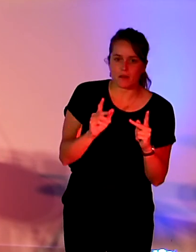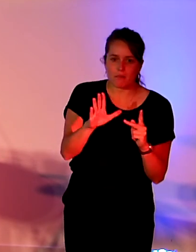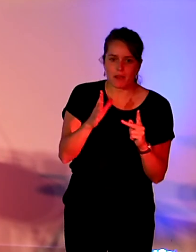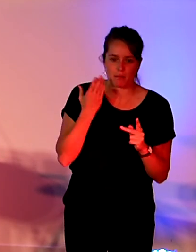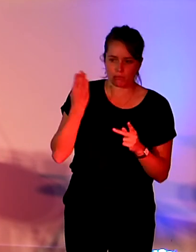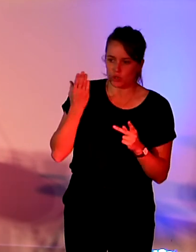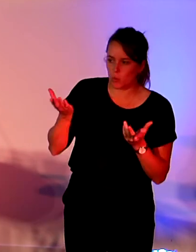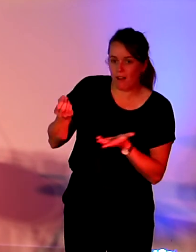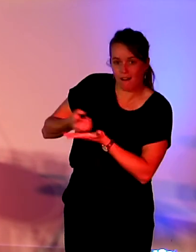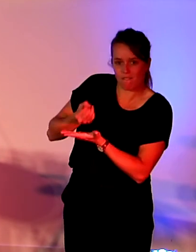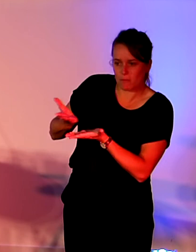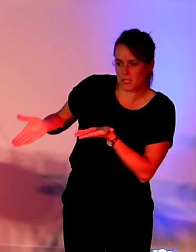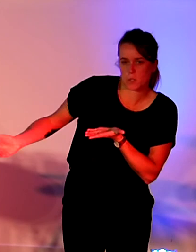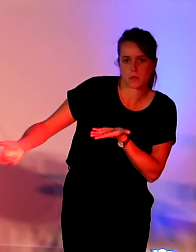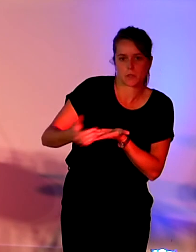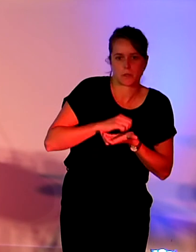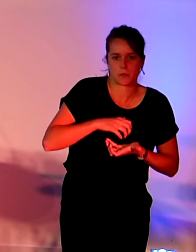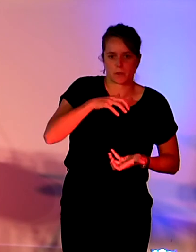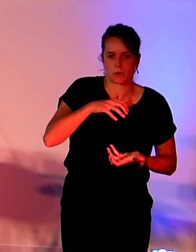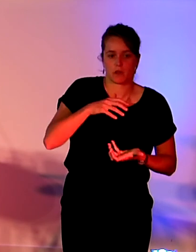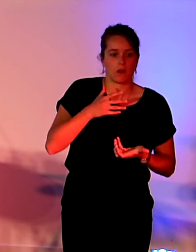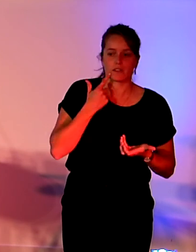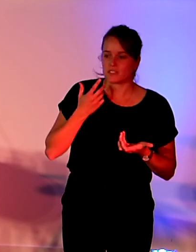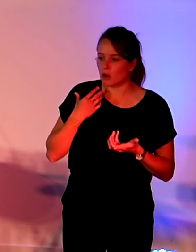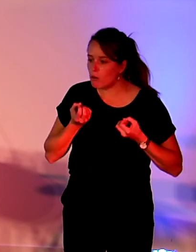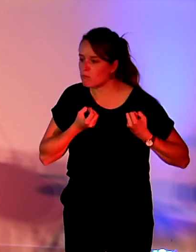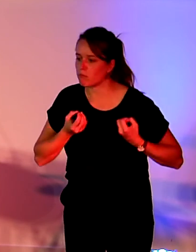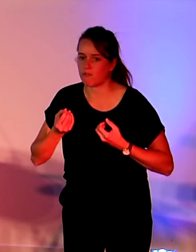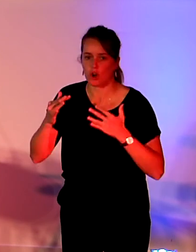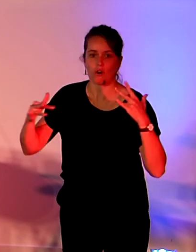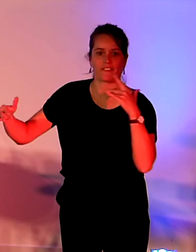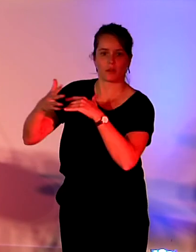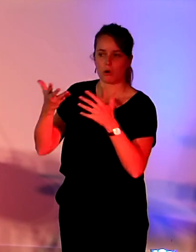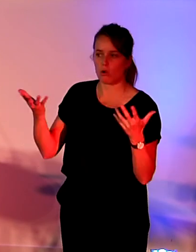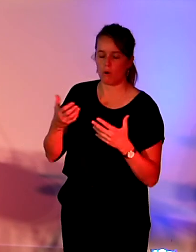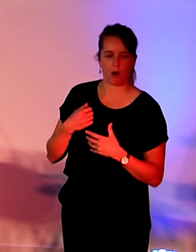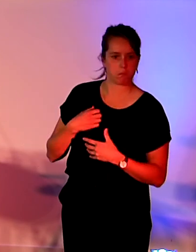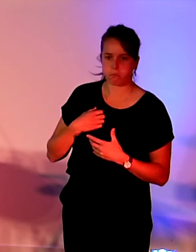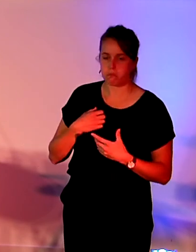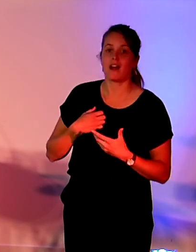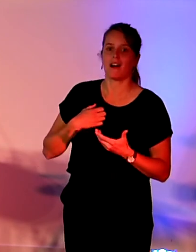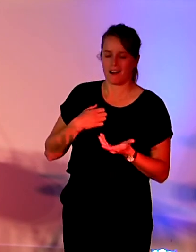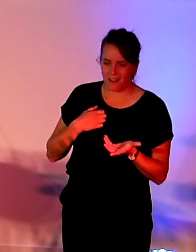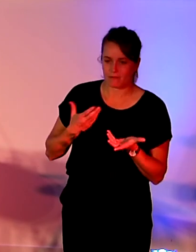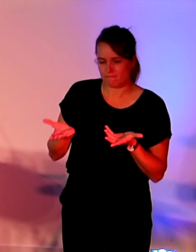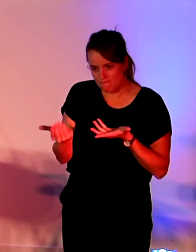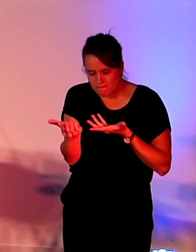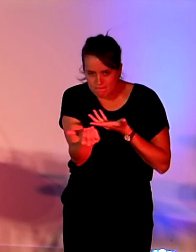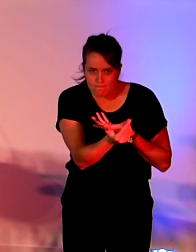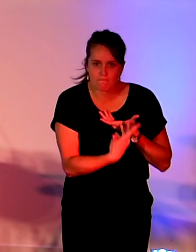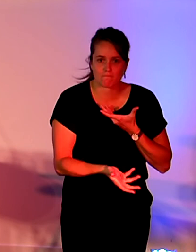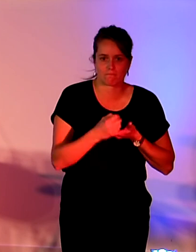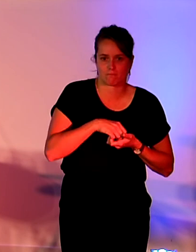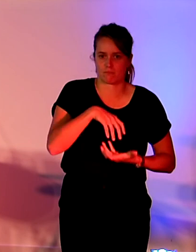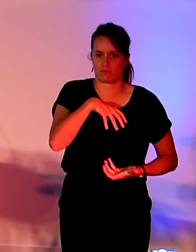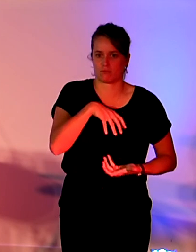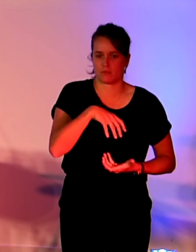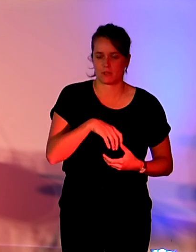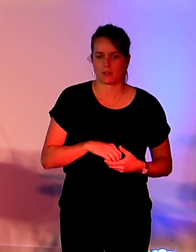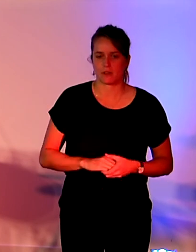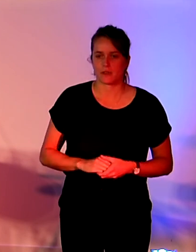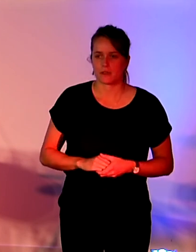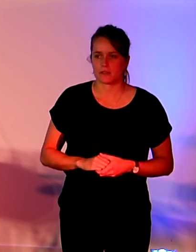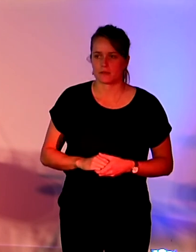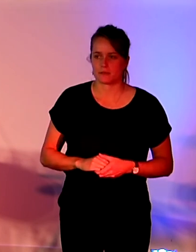où les données sur les impacts environnementaux sont ouvertes et où on peut